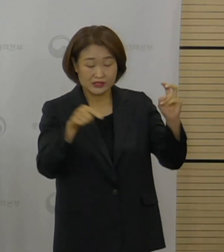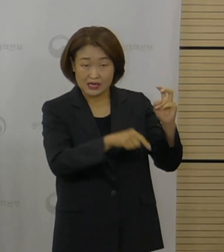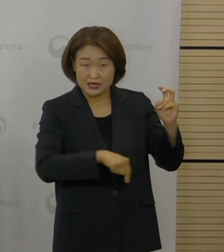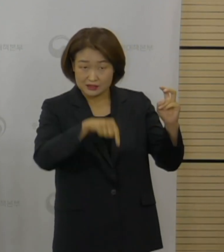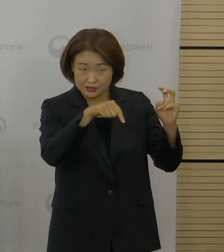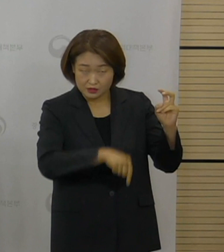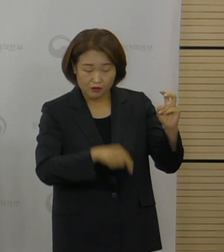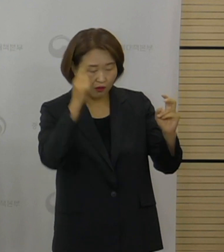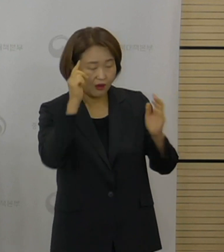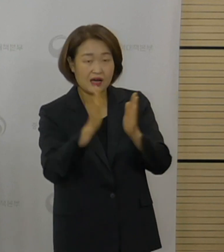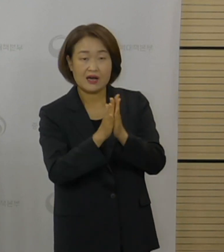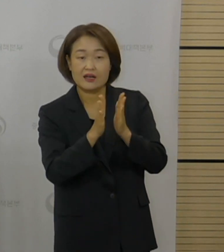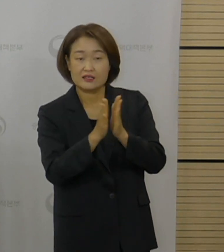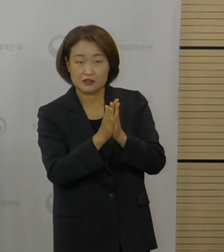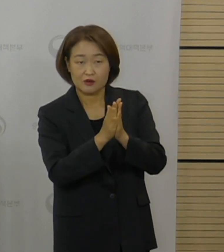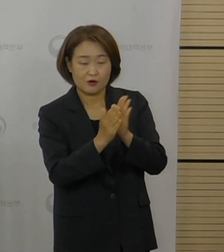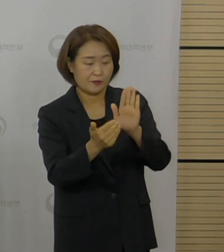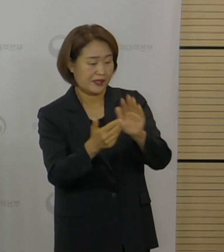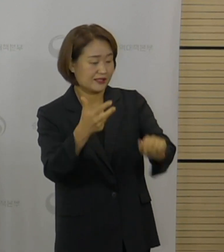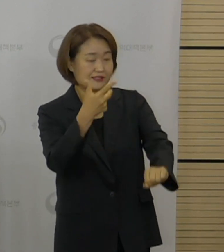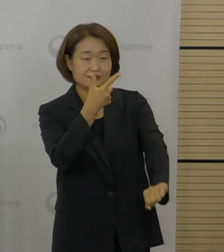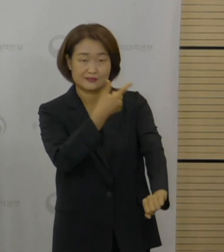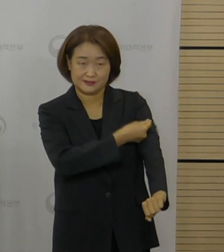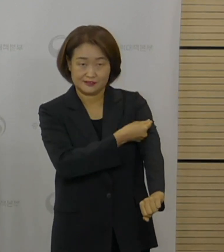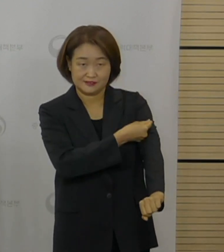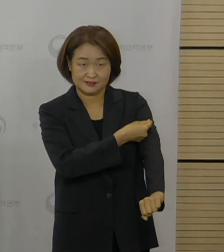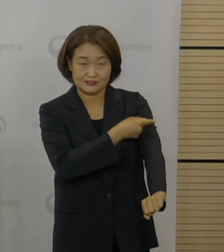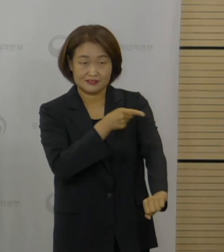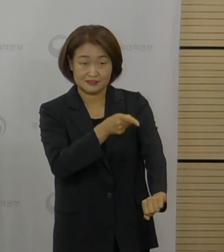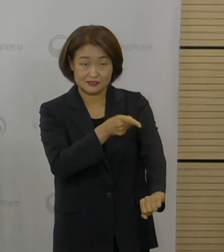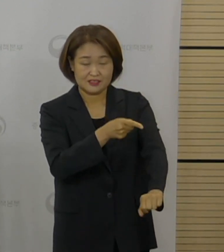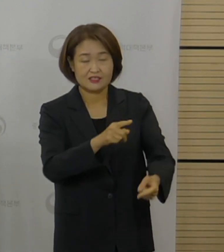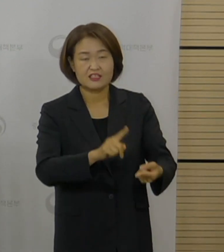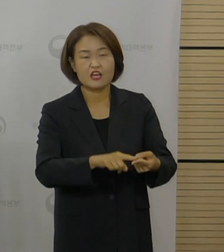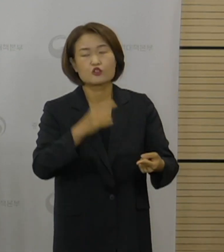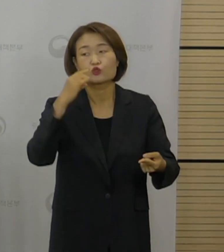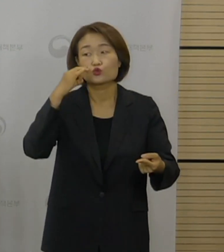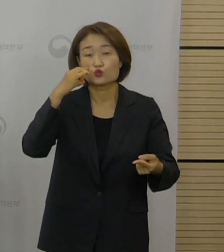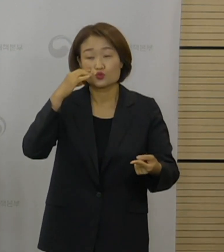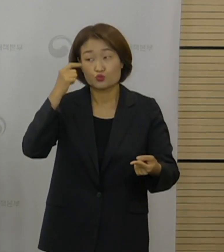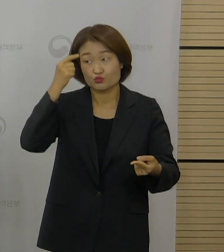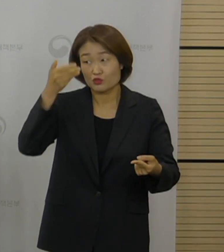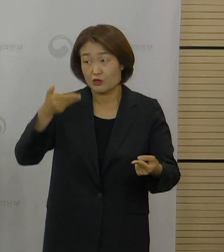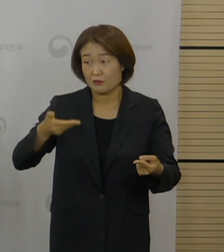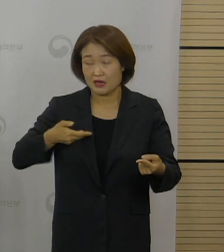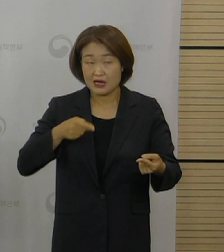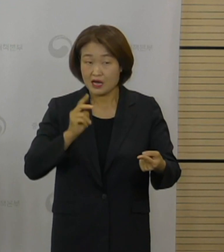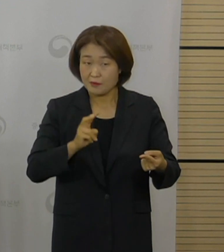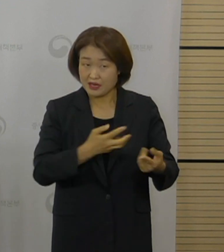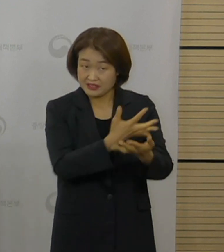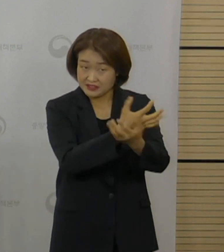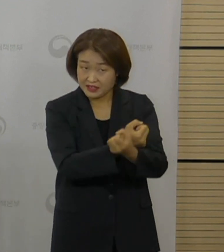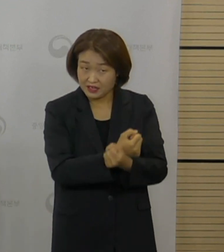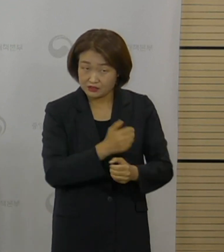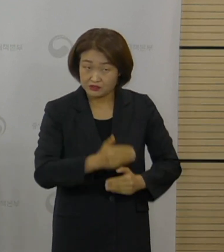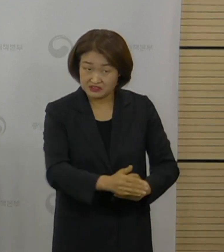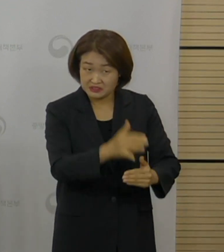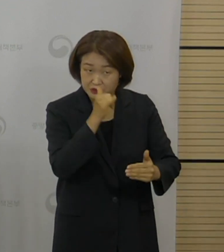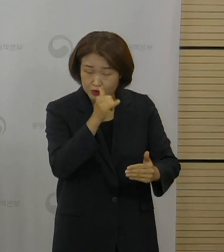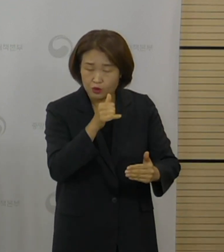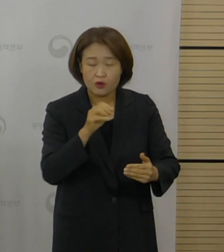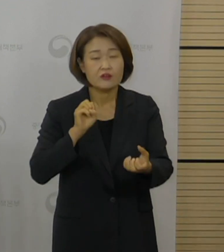이 사업장 내 접종자들은 예약 절차가 별도로 있는 것인지 질문 주셨습니다. 네. 이 부분은 아직까지는 좀